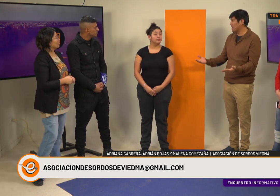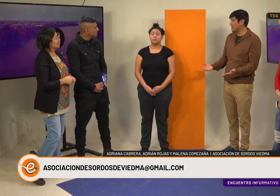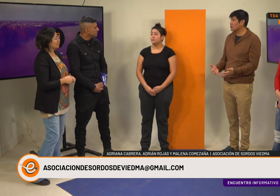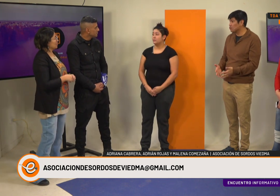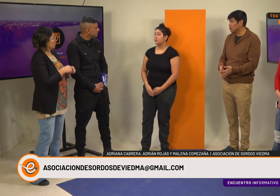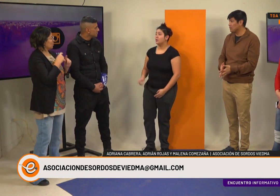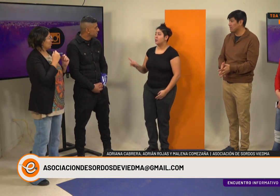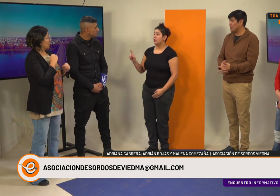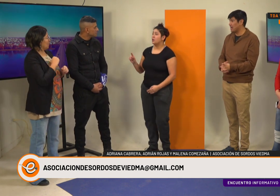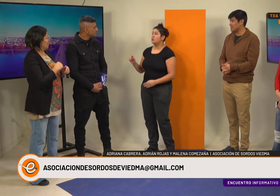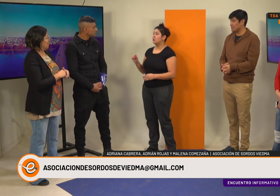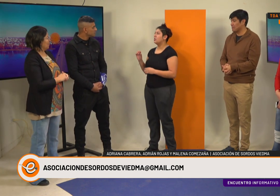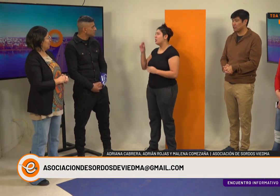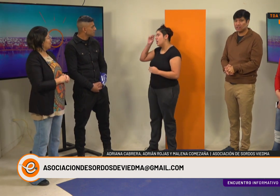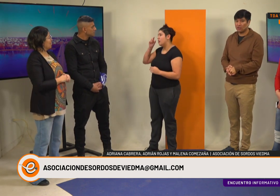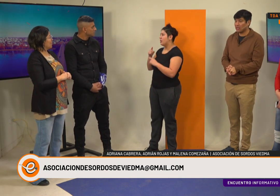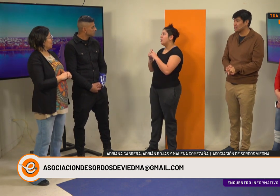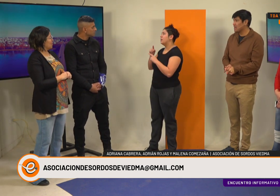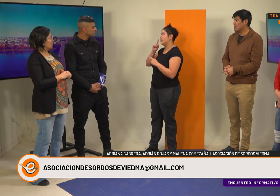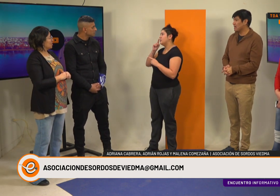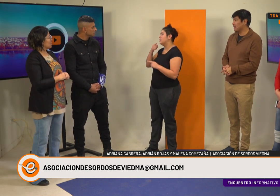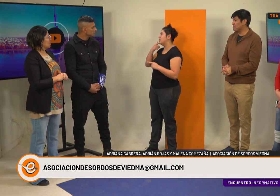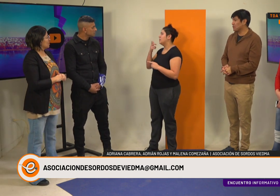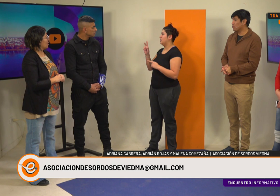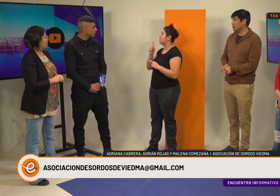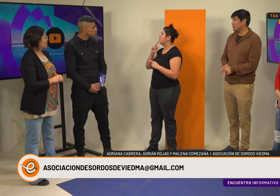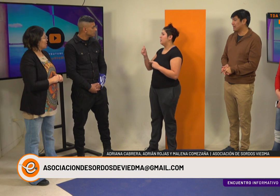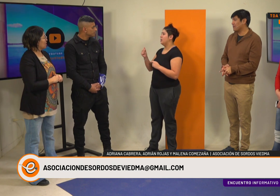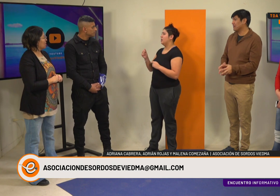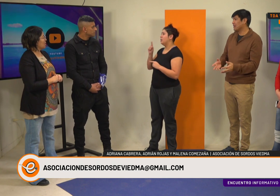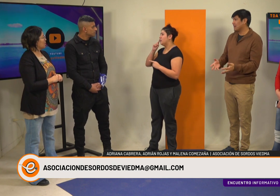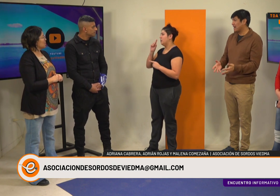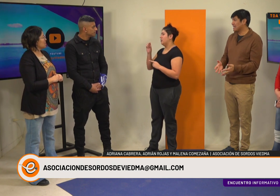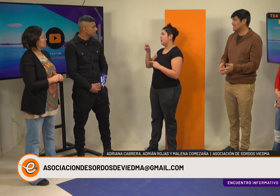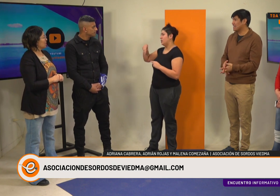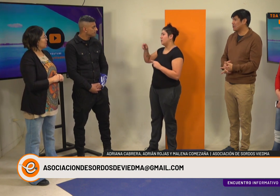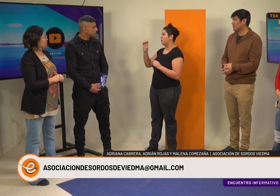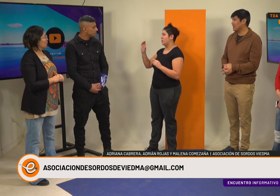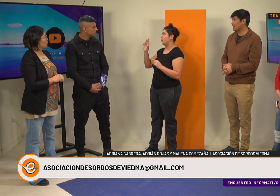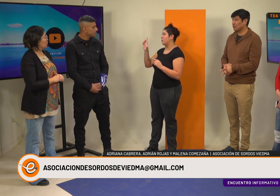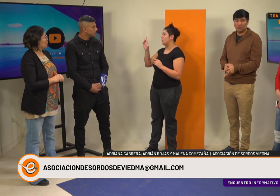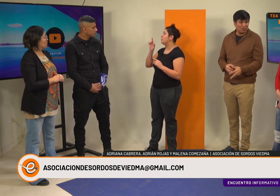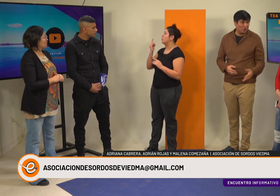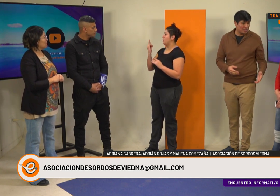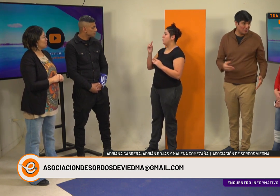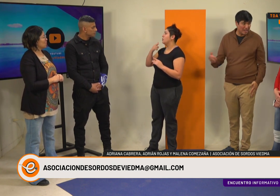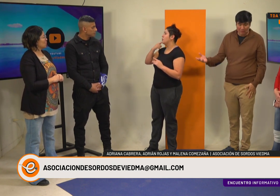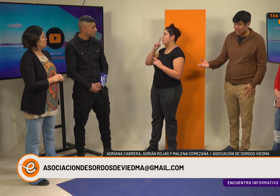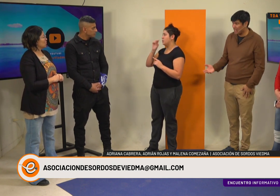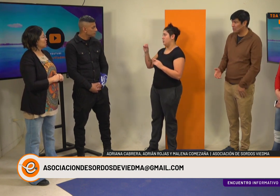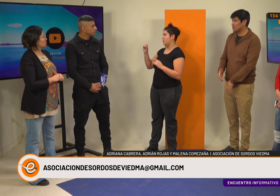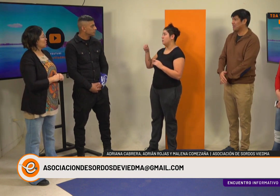esta inclusión de las personas sordas. Como ustedes marcaban, es necesario que todos y todas